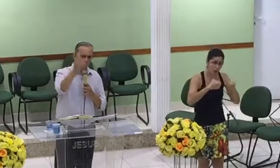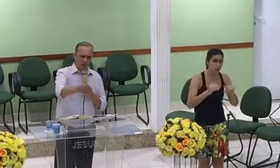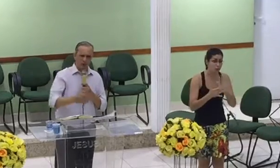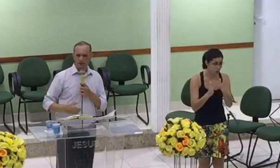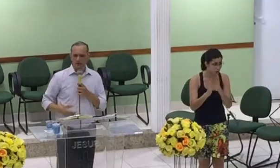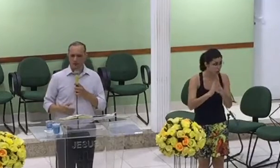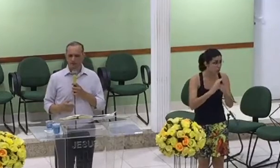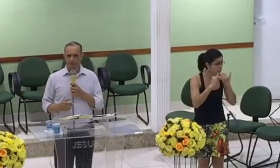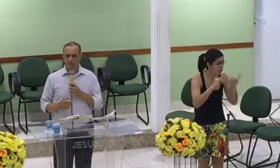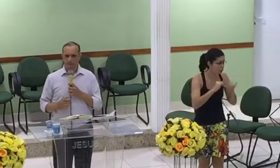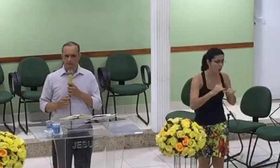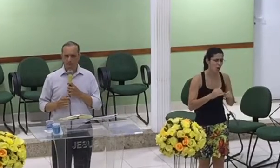ladrões